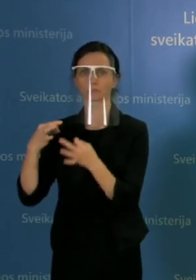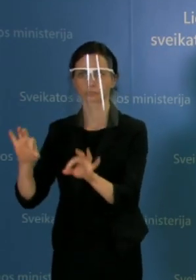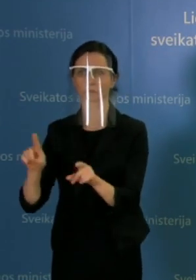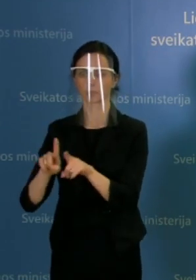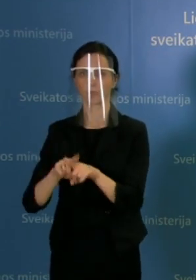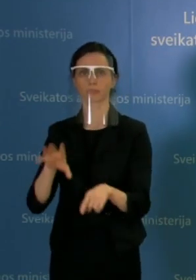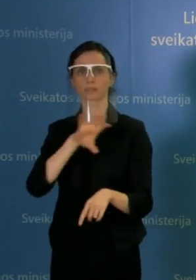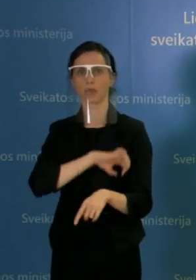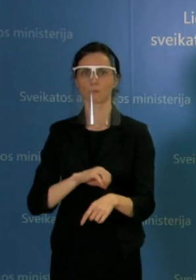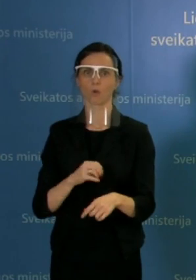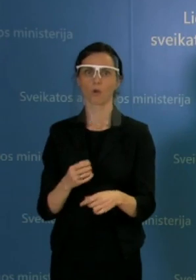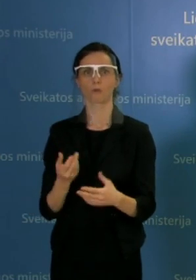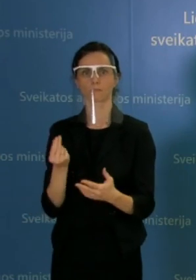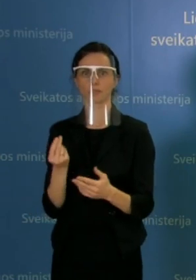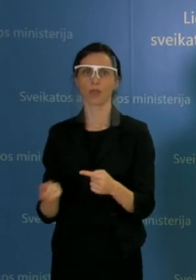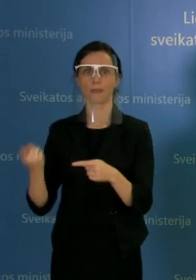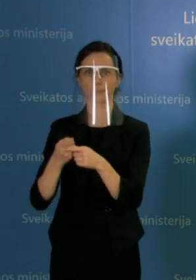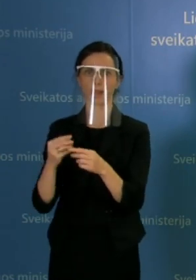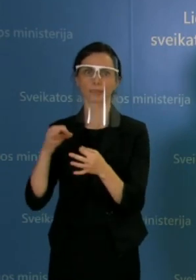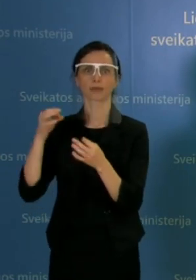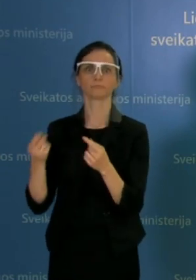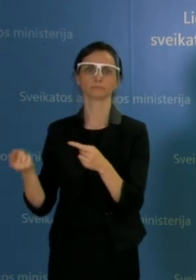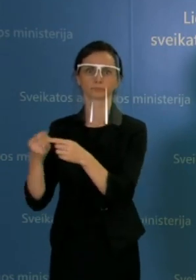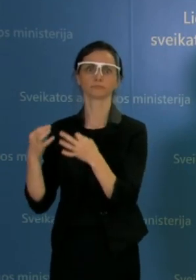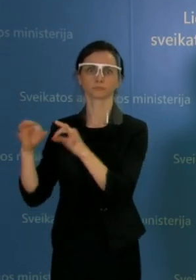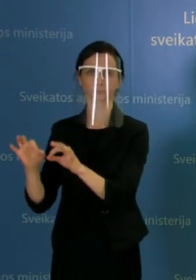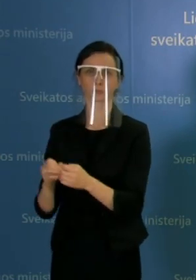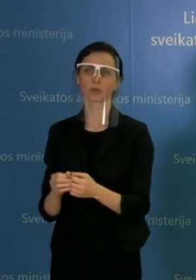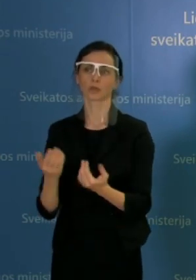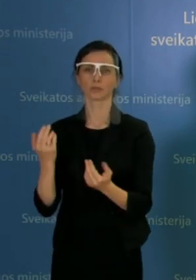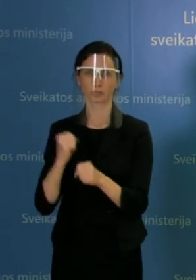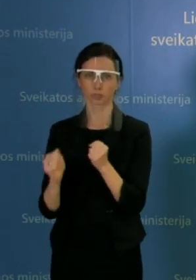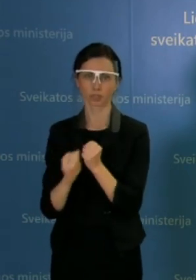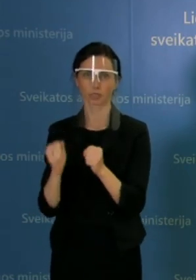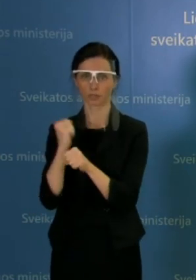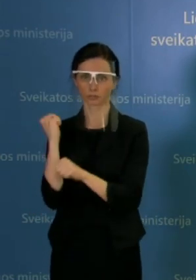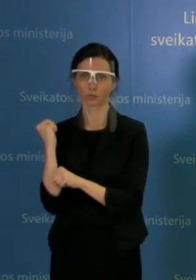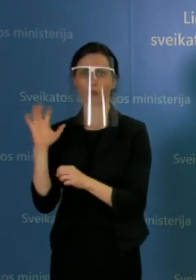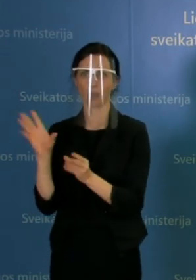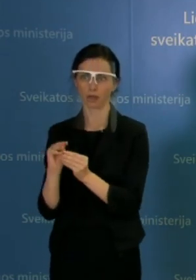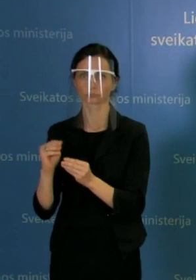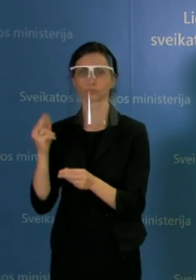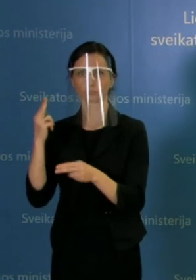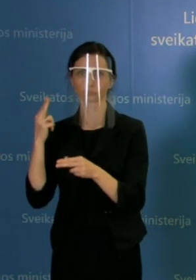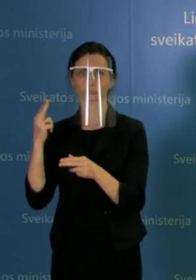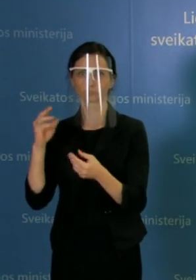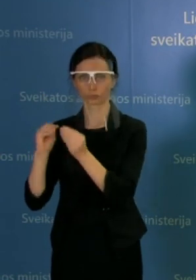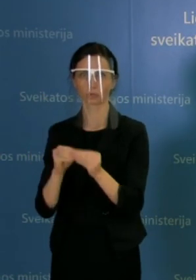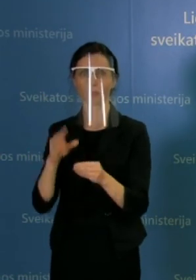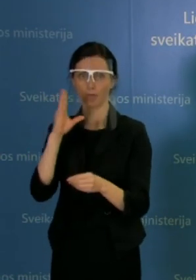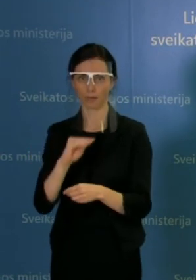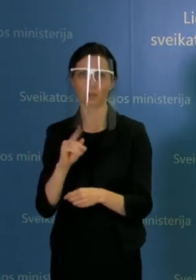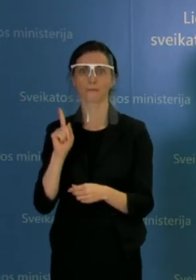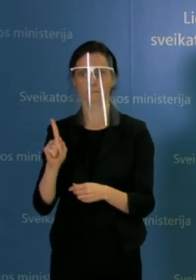užmokesčio prieda ir iki šiol ta dažnų atvejai pavykdavo. O pasitelkti galima, kiek